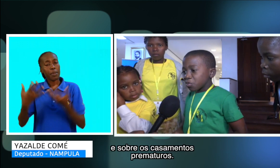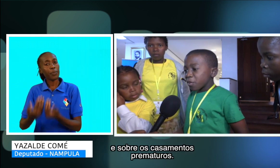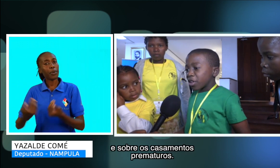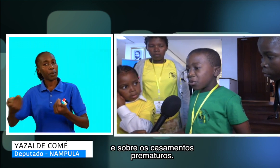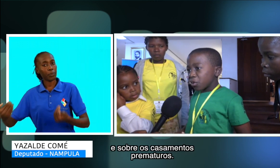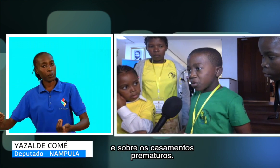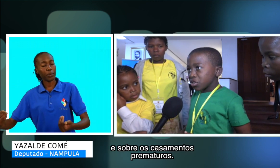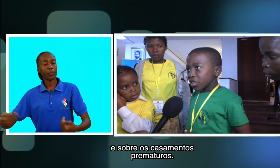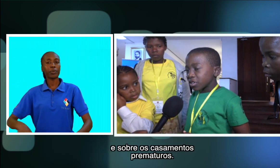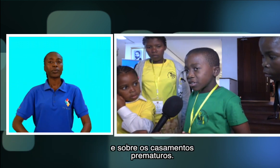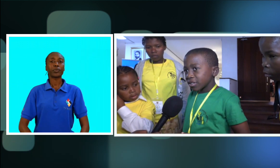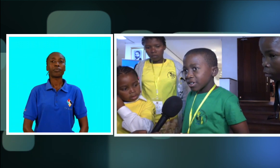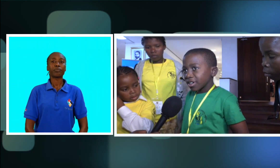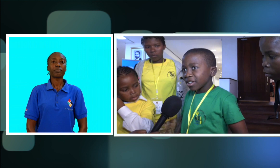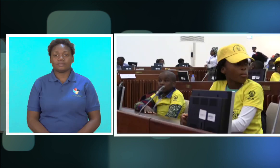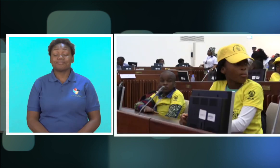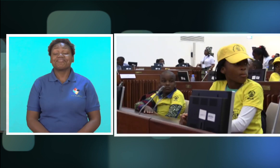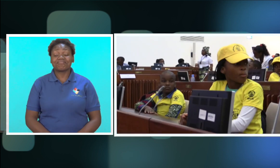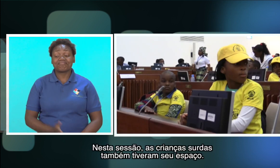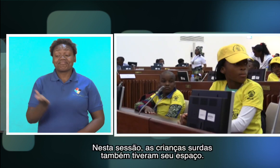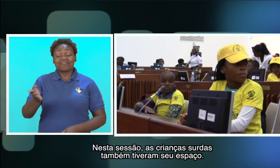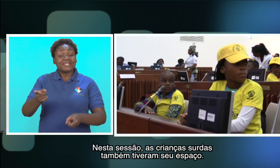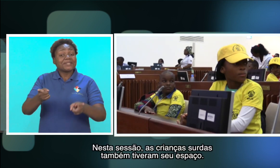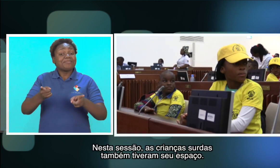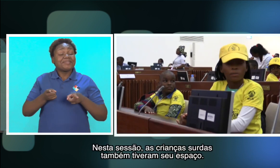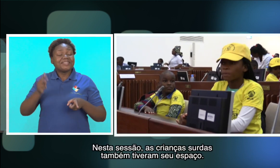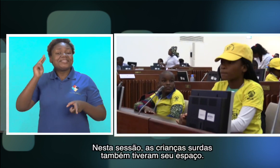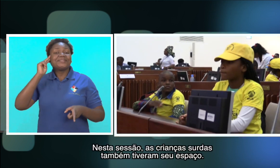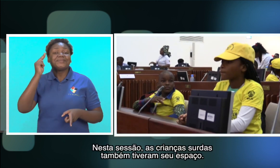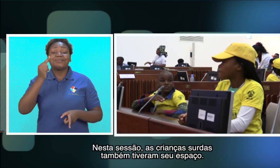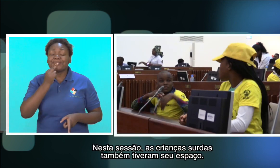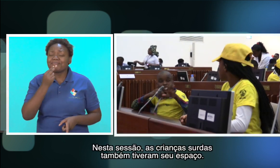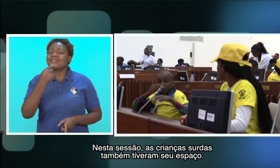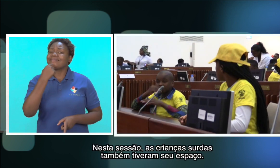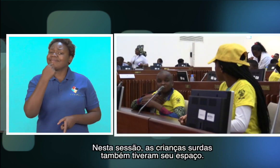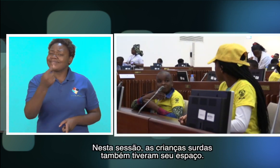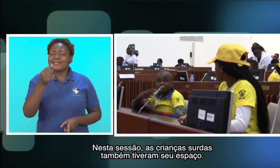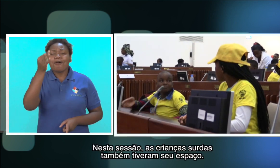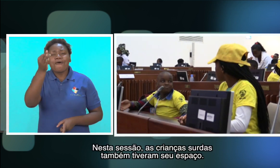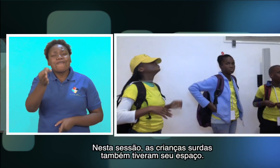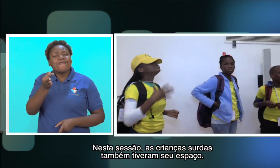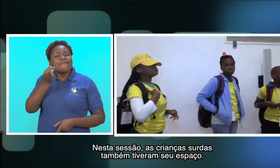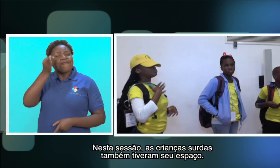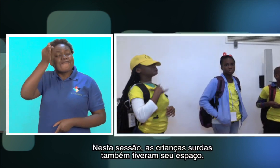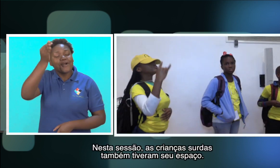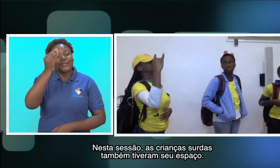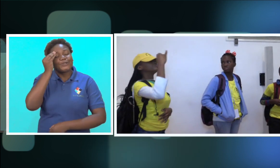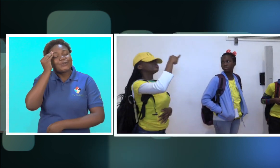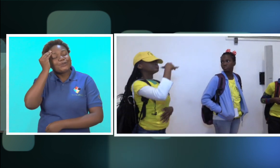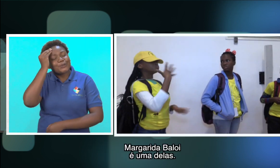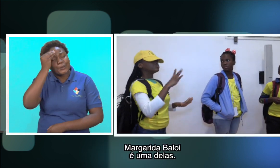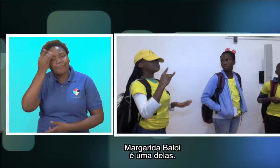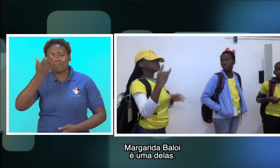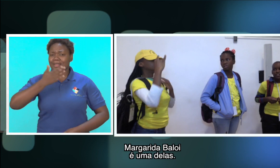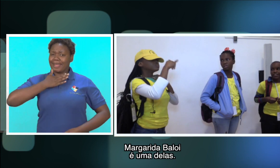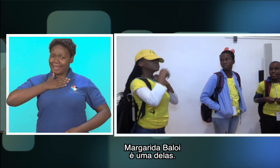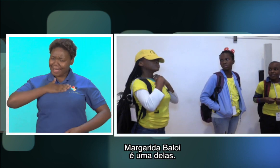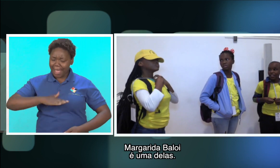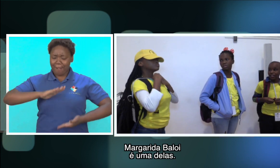prematuros. Nesta sessão, as crianças surdas também tiveram seu espaço. Margarida Baloi